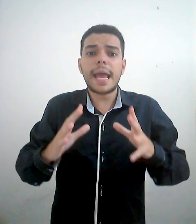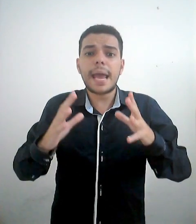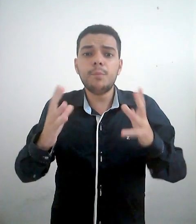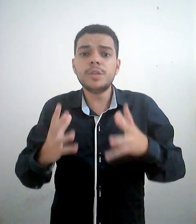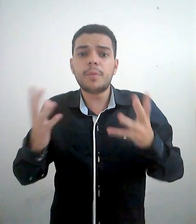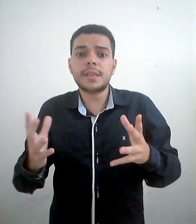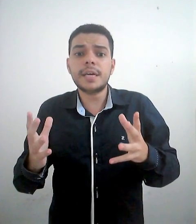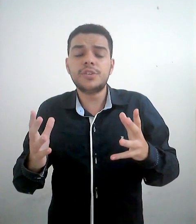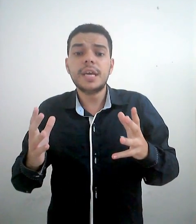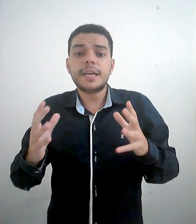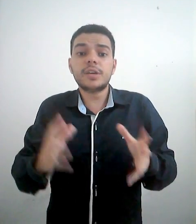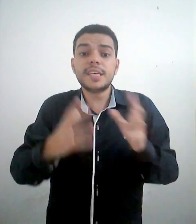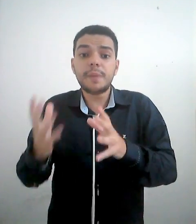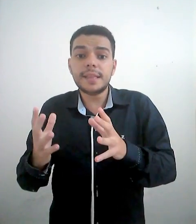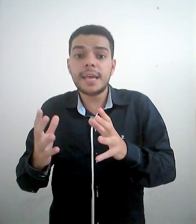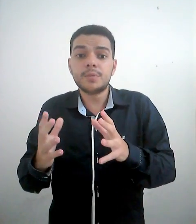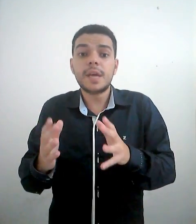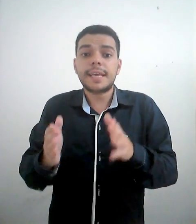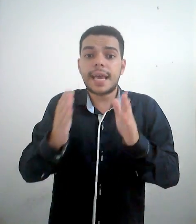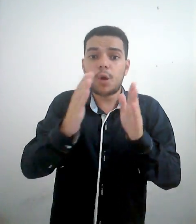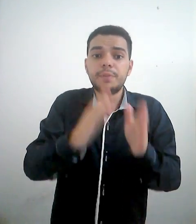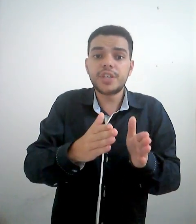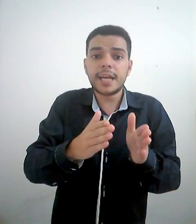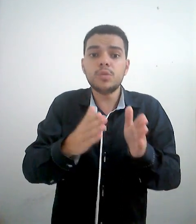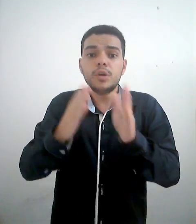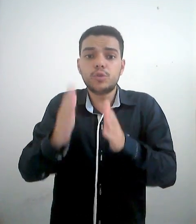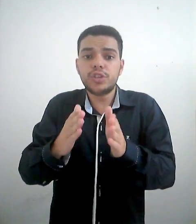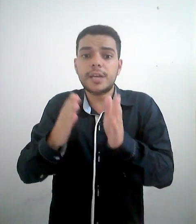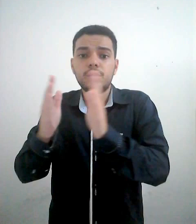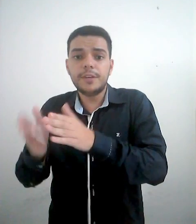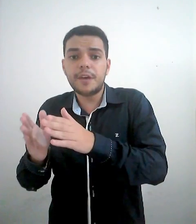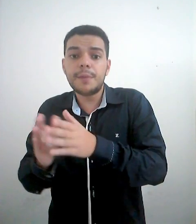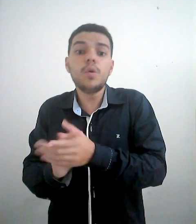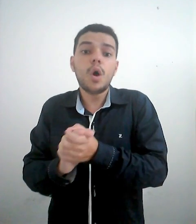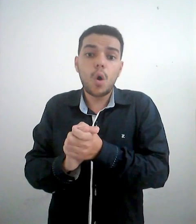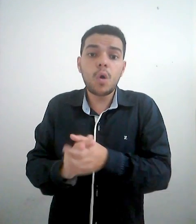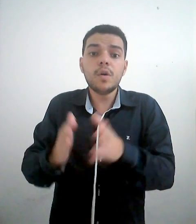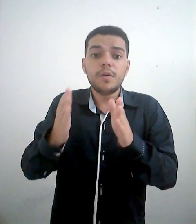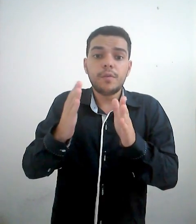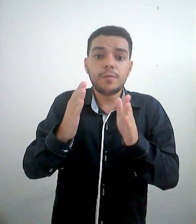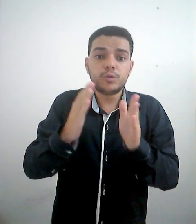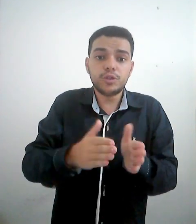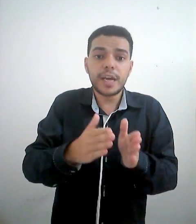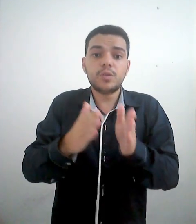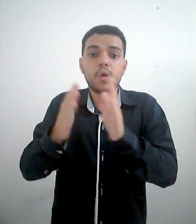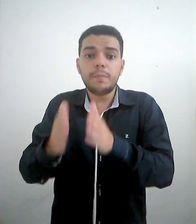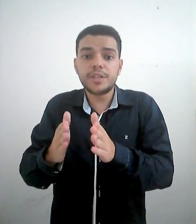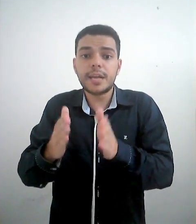é muito importante que nós respeitemos que é objeto, sujeito e verbo, ou sujeito, objeto